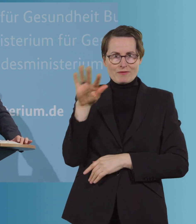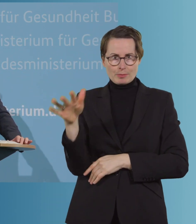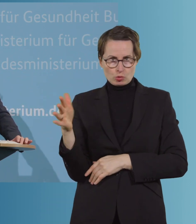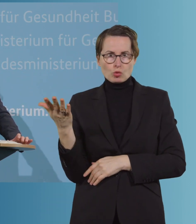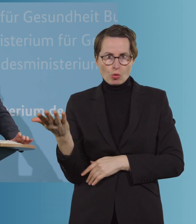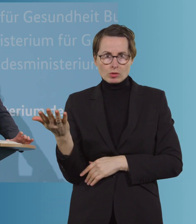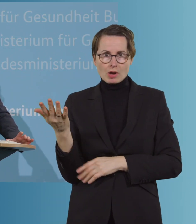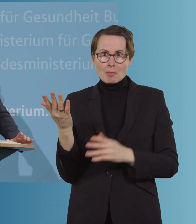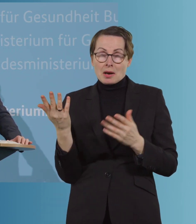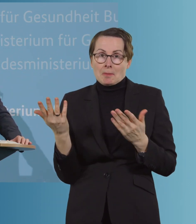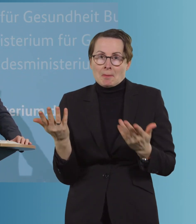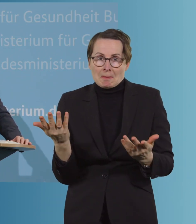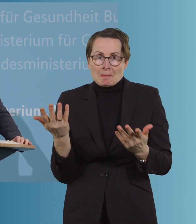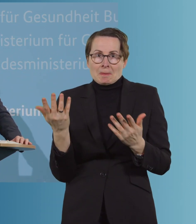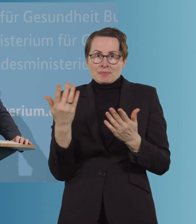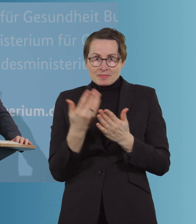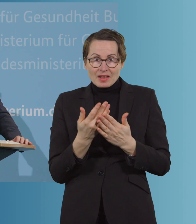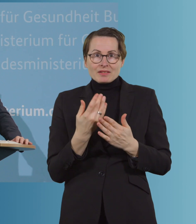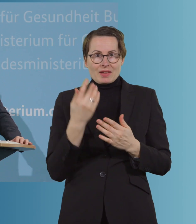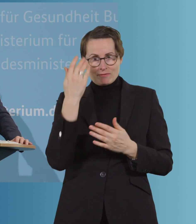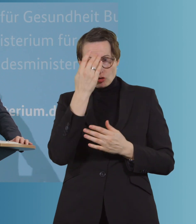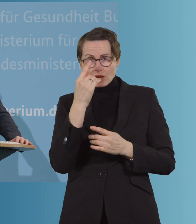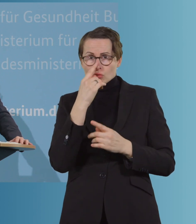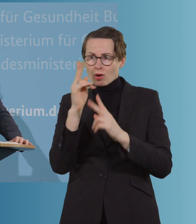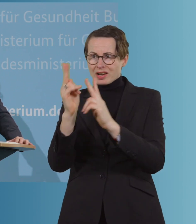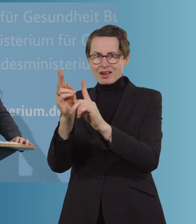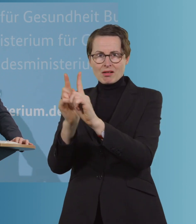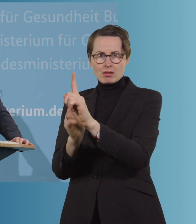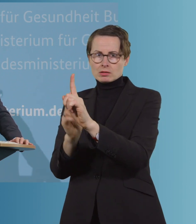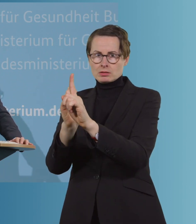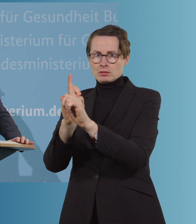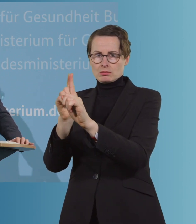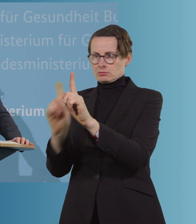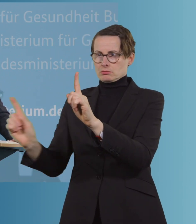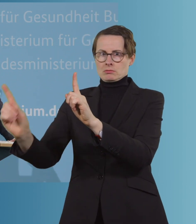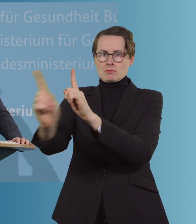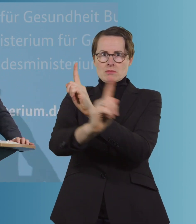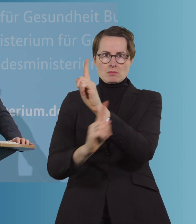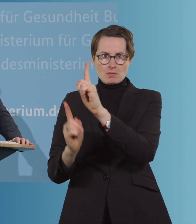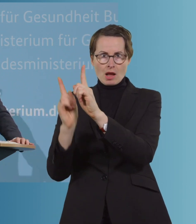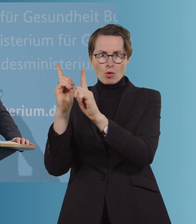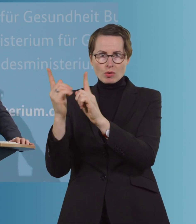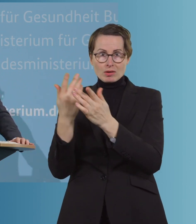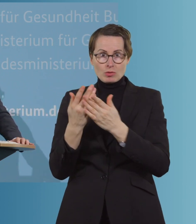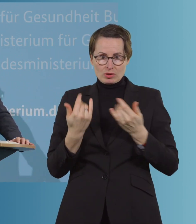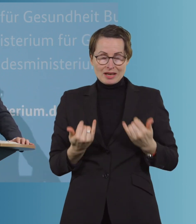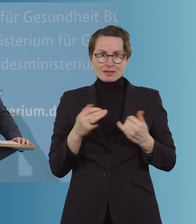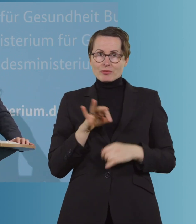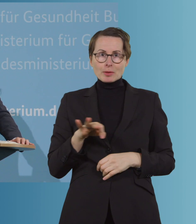einfach auch Impfdosen in einer Zahl, wie wir sie jedenfalls jetzt im Februar noch nicht haben. Und